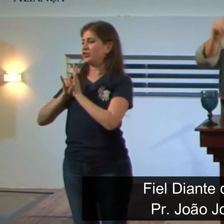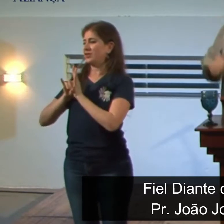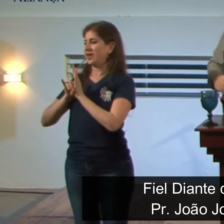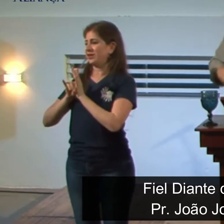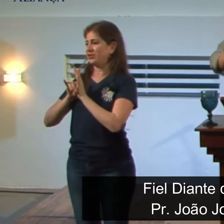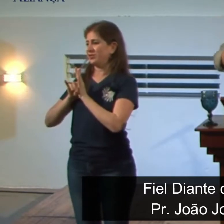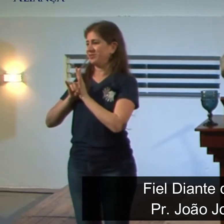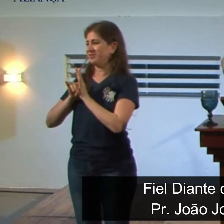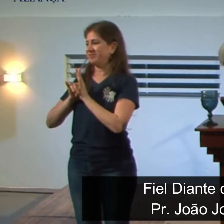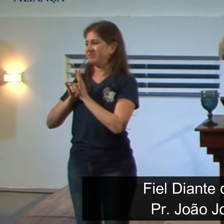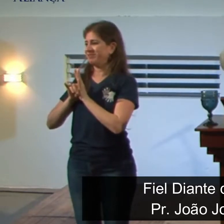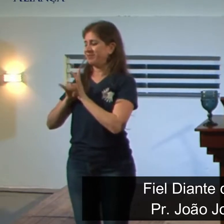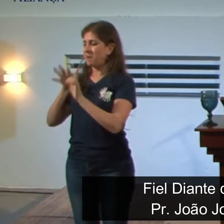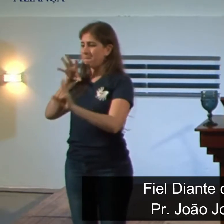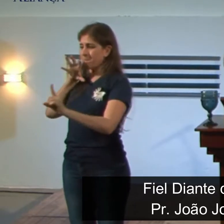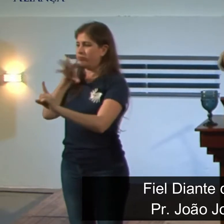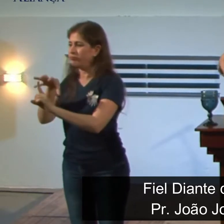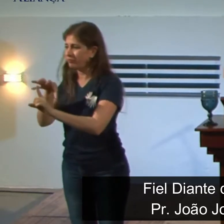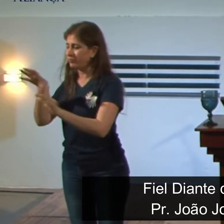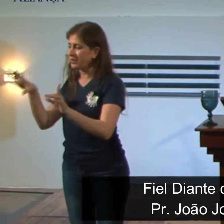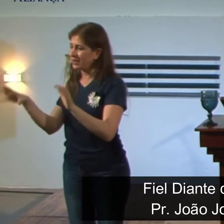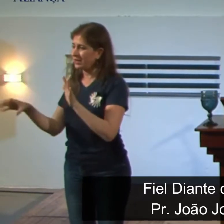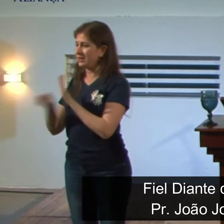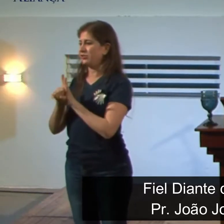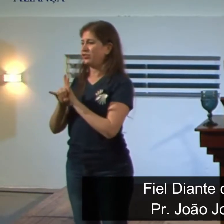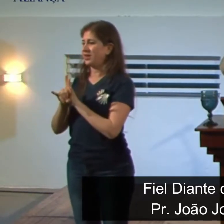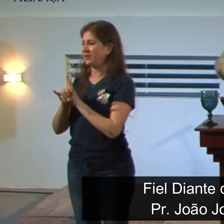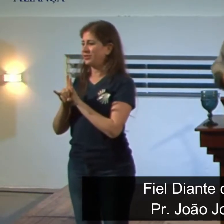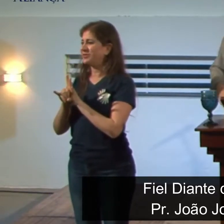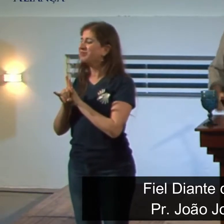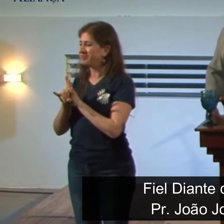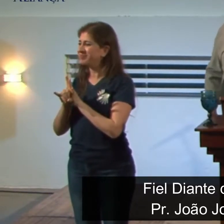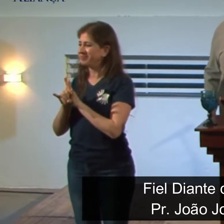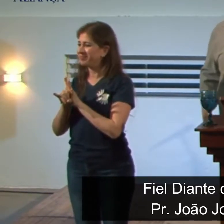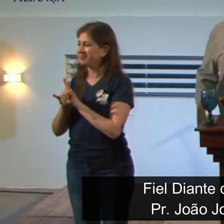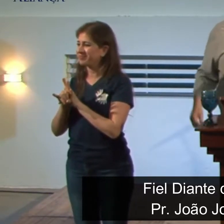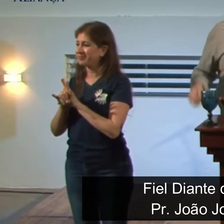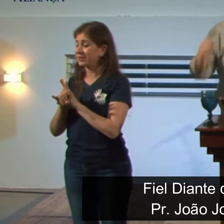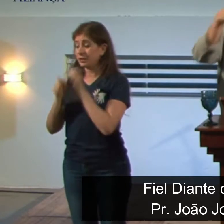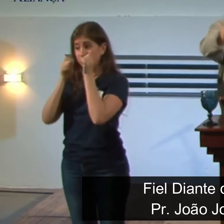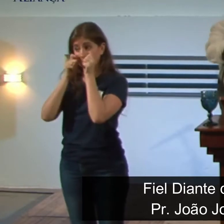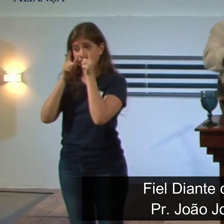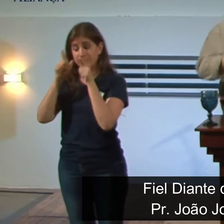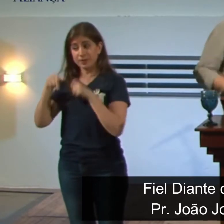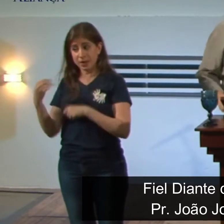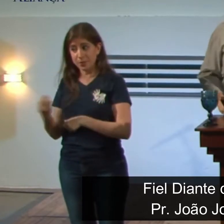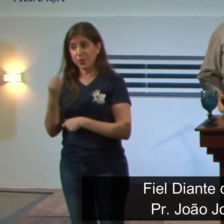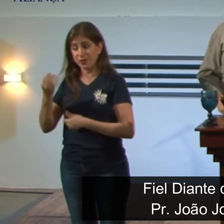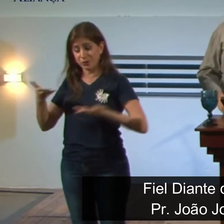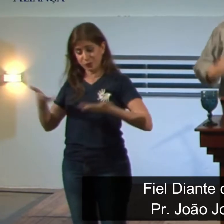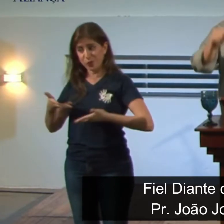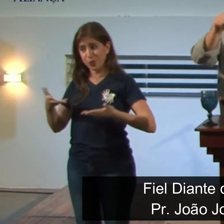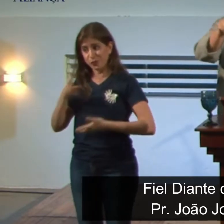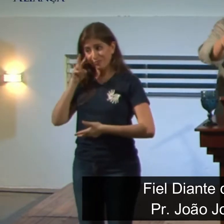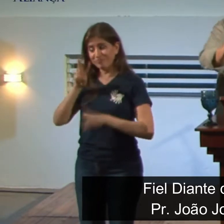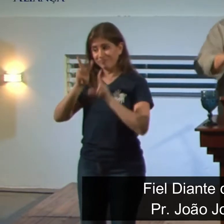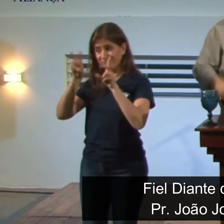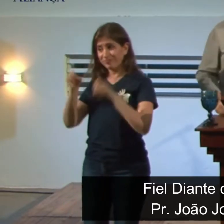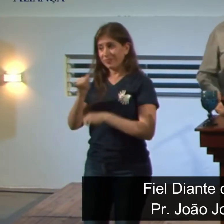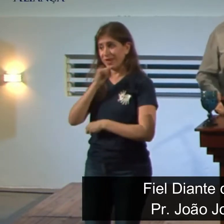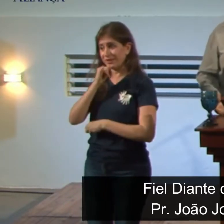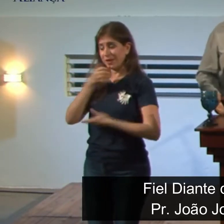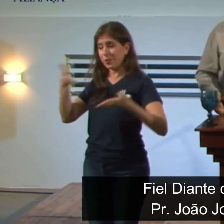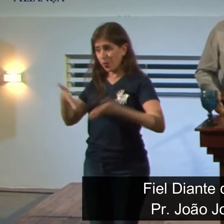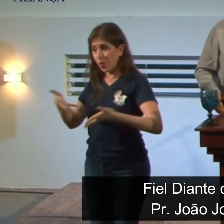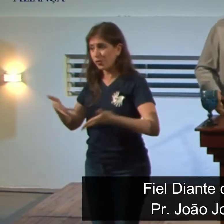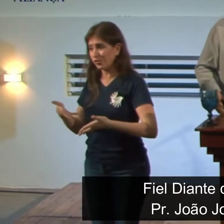Preste muita atenção nisso, porque no final você vai entender um exemplo interessante que nós já podemos extrair desse texto para os nossos dias, desse exemplo para os